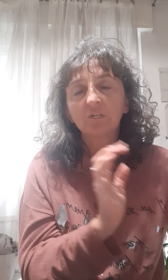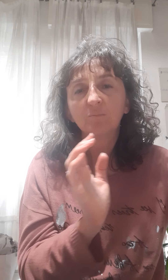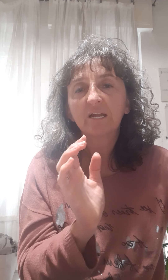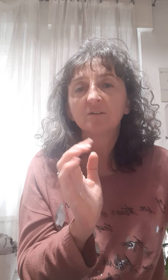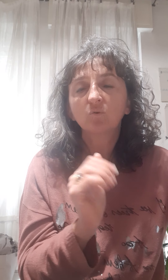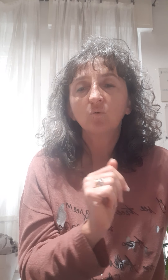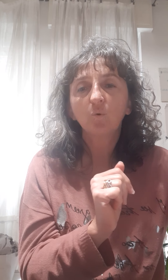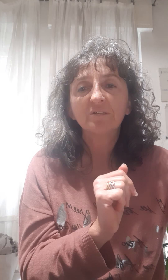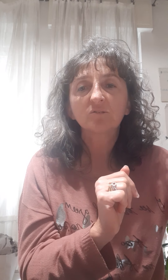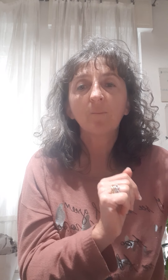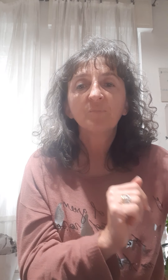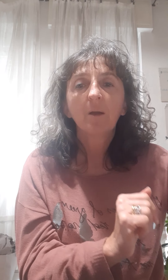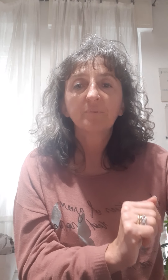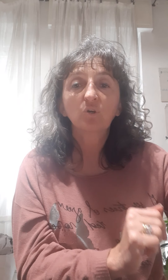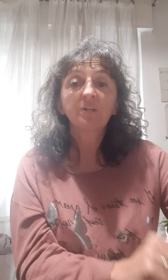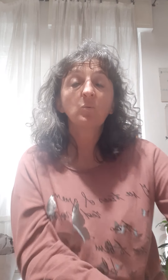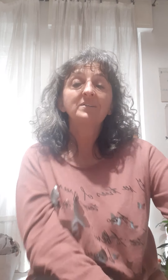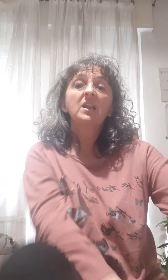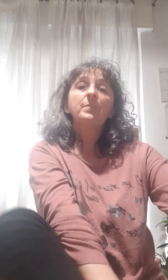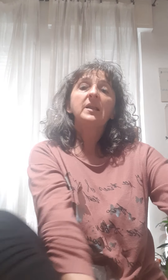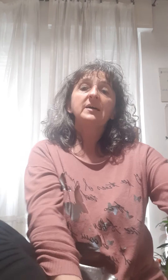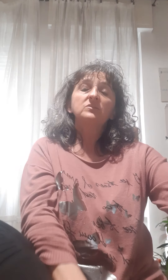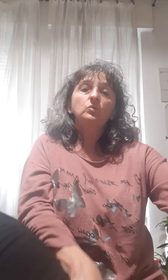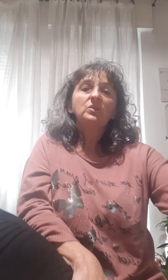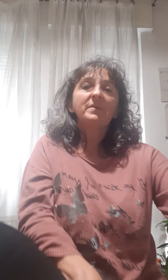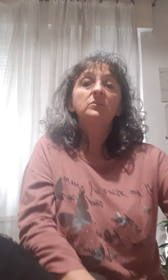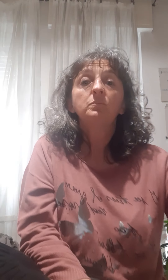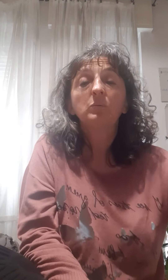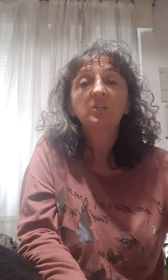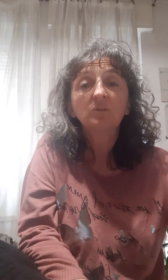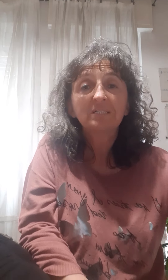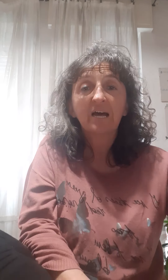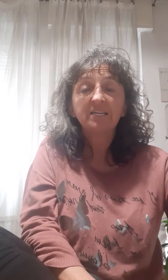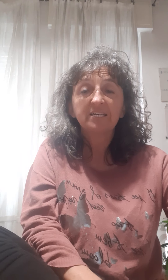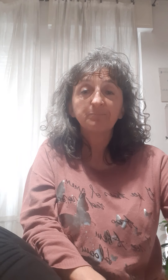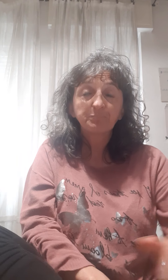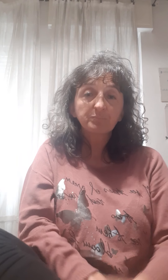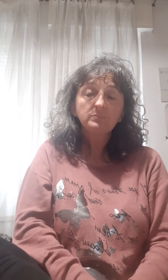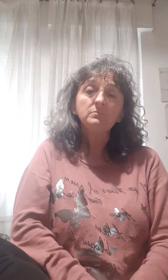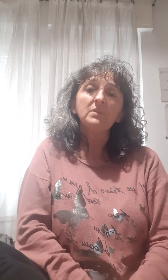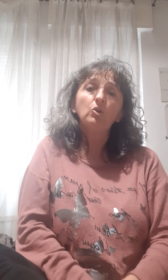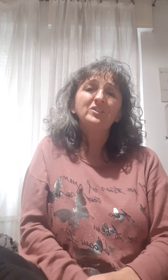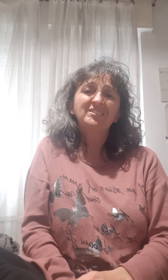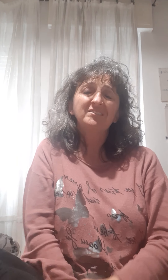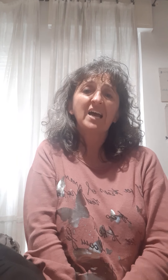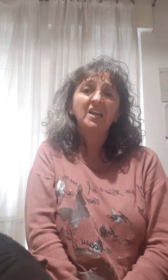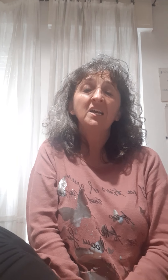terminare con questo, per ciò che riguarda la pelle assolutamente dobbiamo ricordare che l'olio essenziale